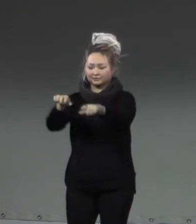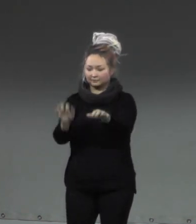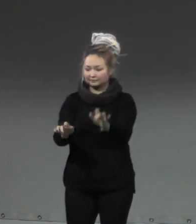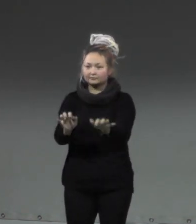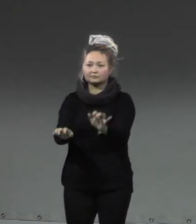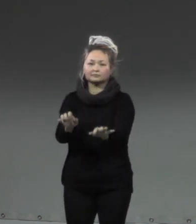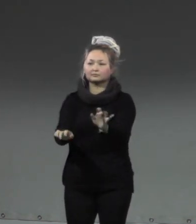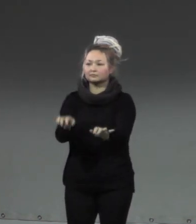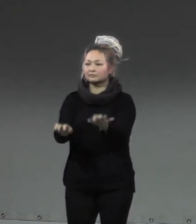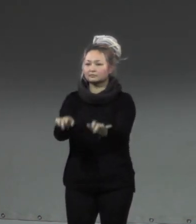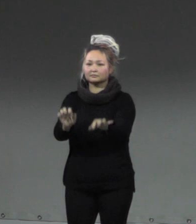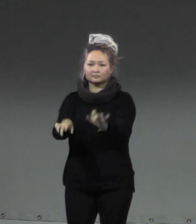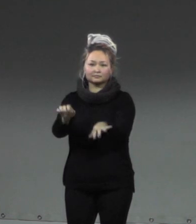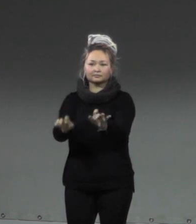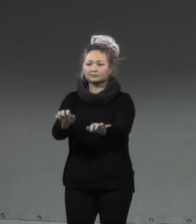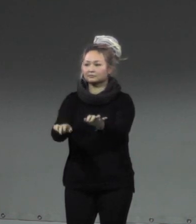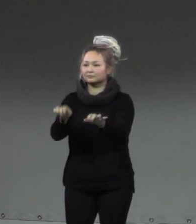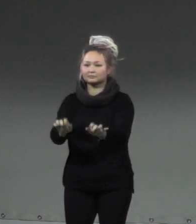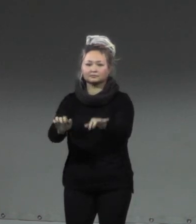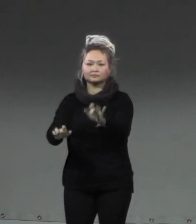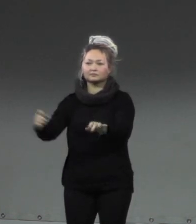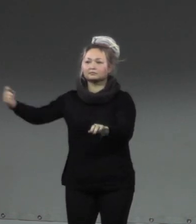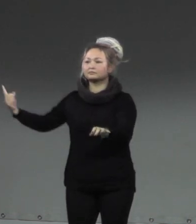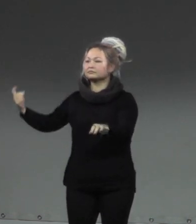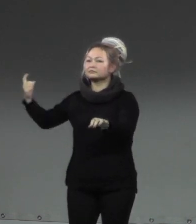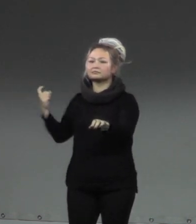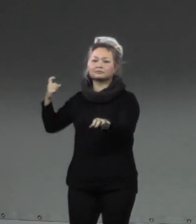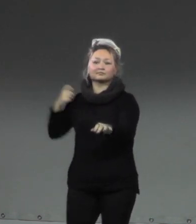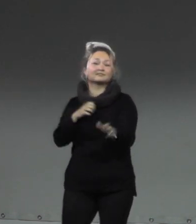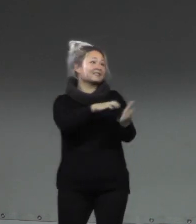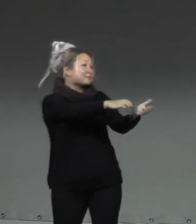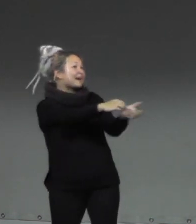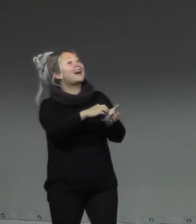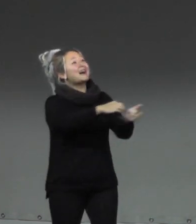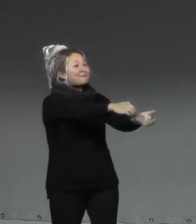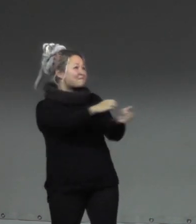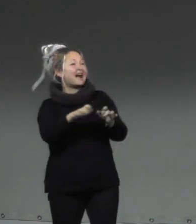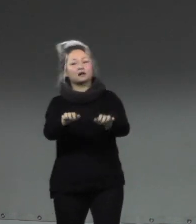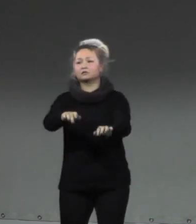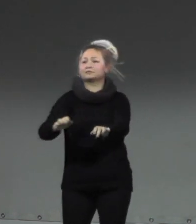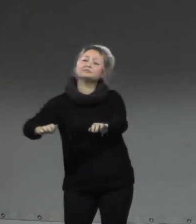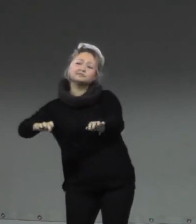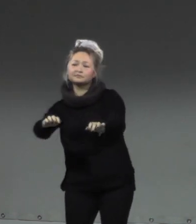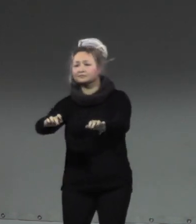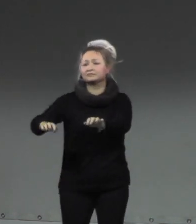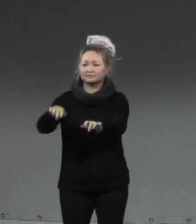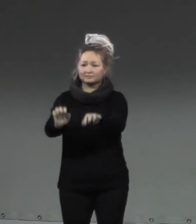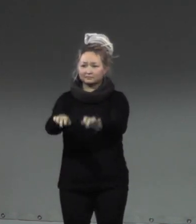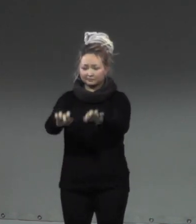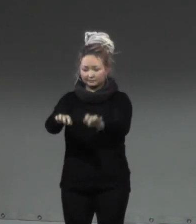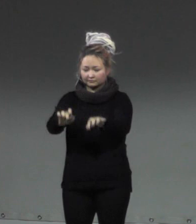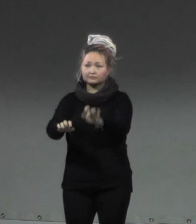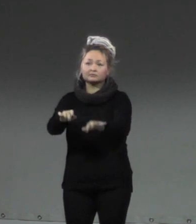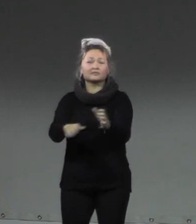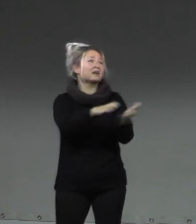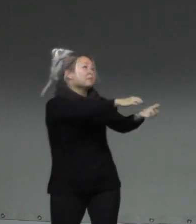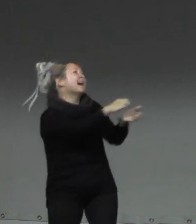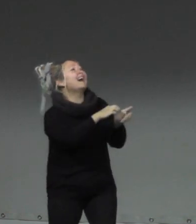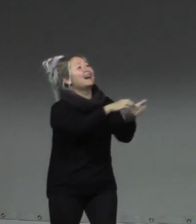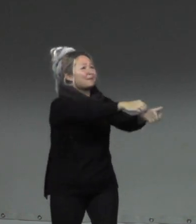Schreibtisch. Der Computer wird angemacht. Es wird getippt. Ein kleiner Junge kommt.